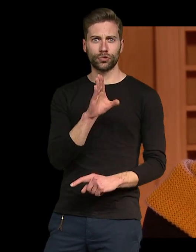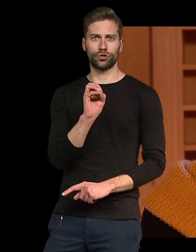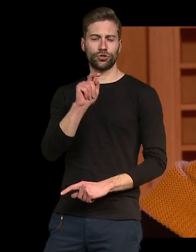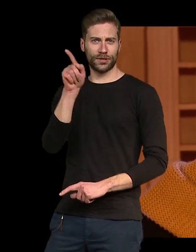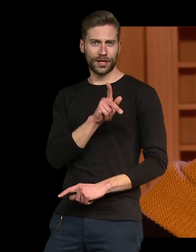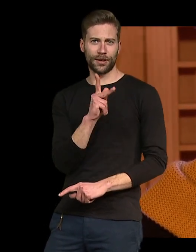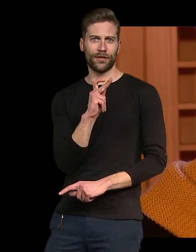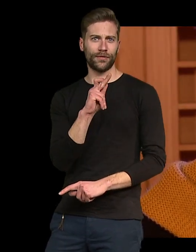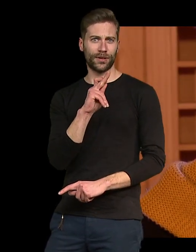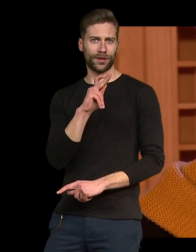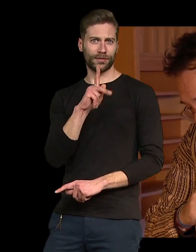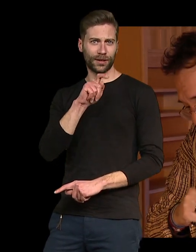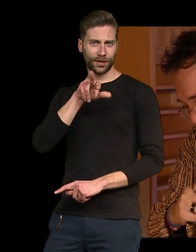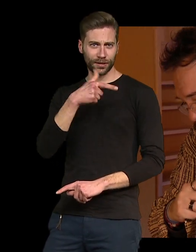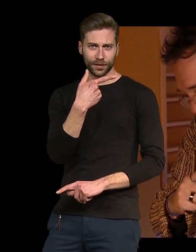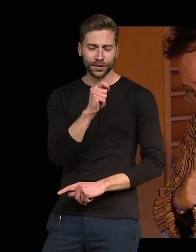quintas-feiras.